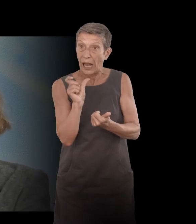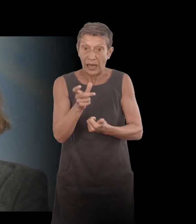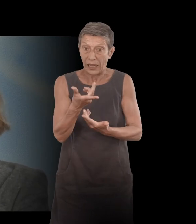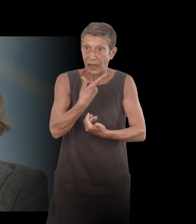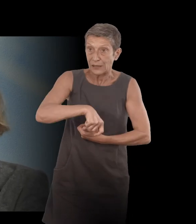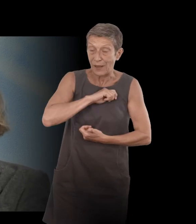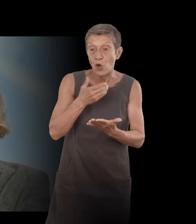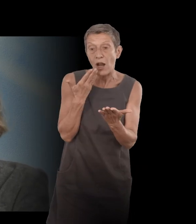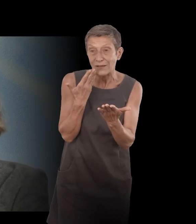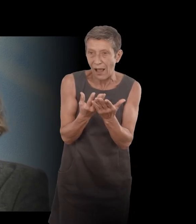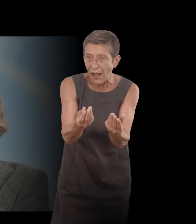part d'invention première.